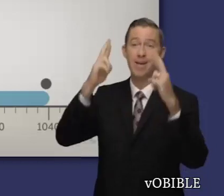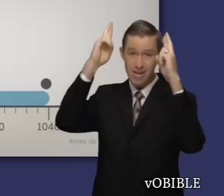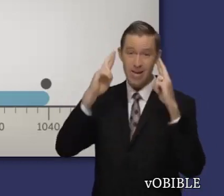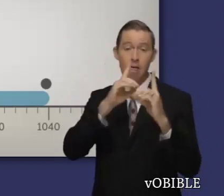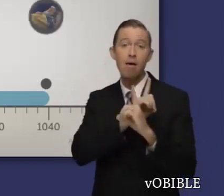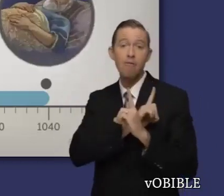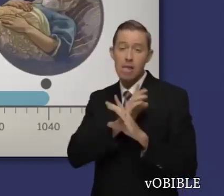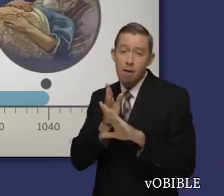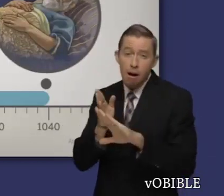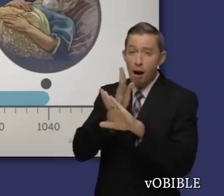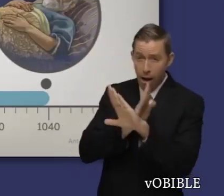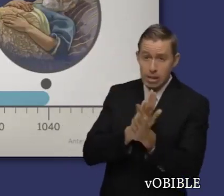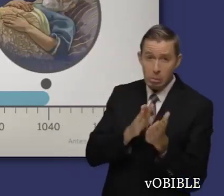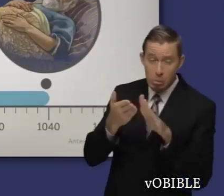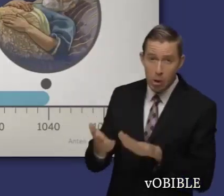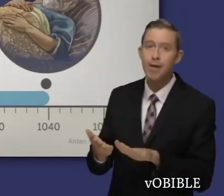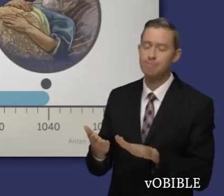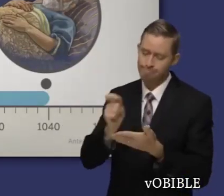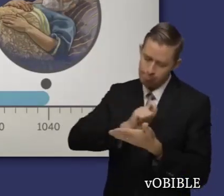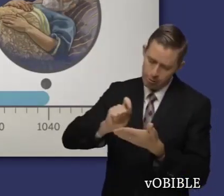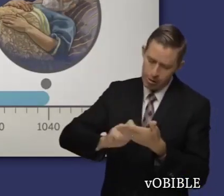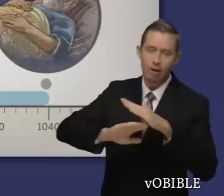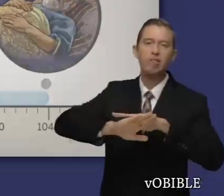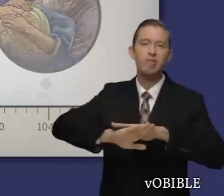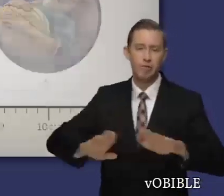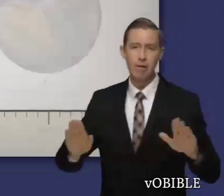y termina poco antes de la muerte del rey David.